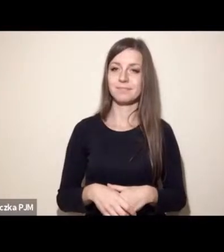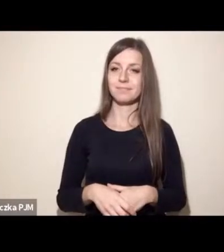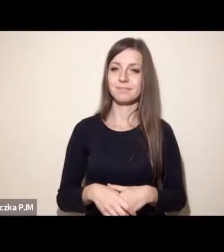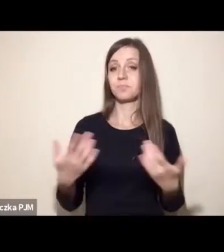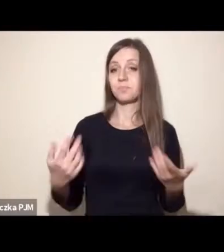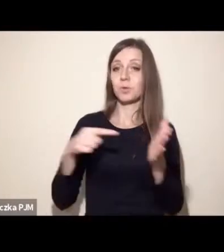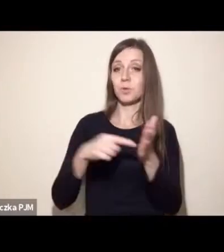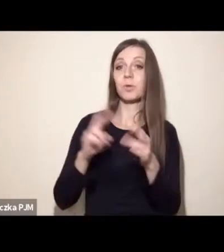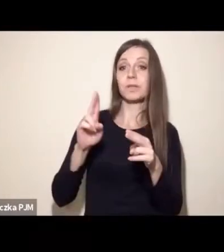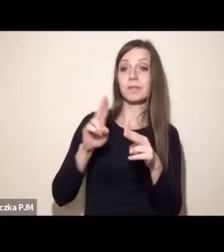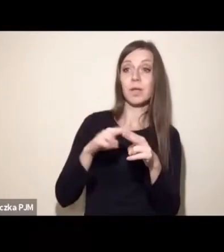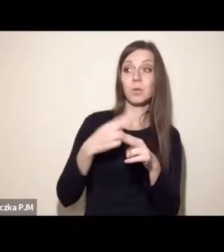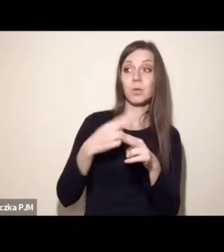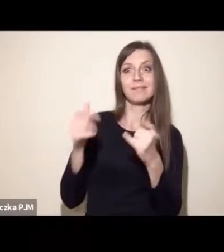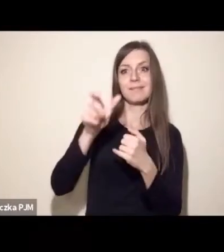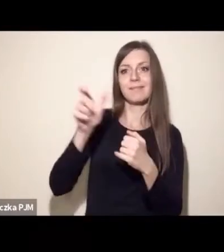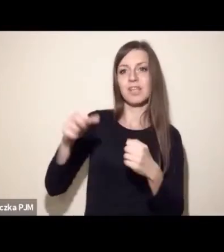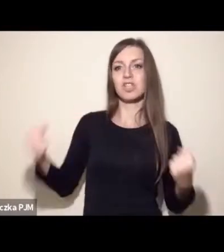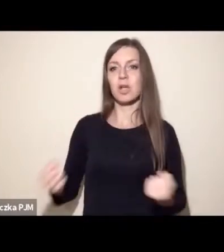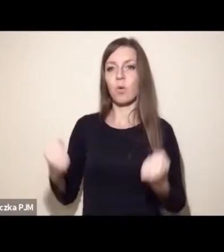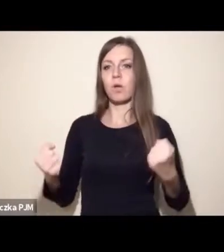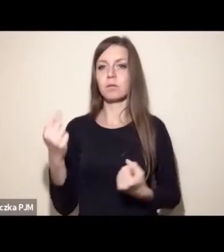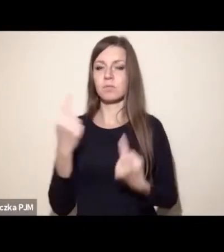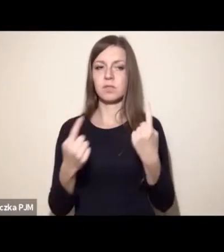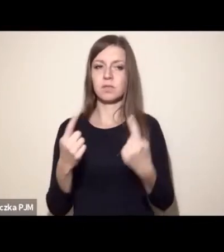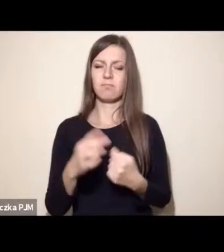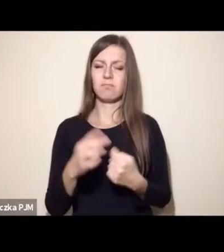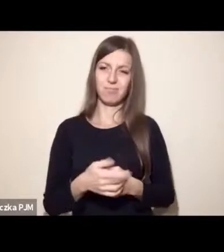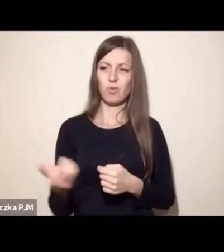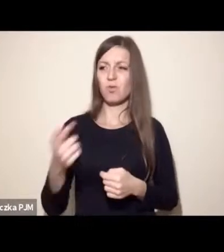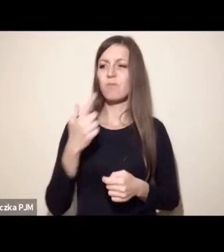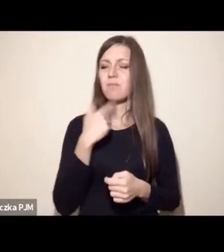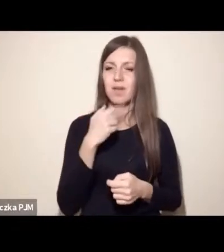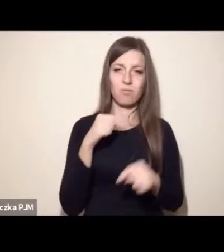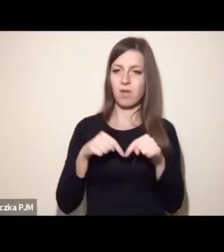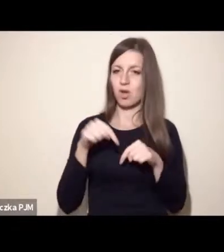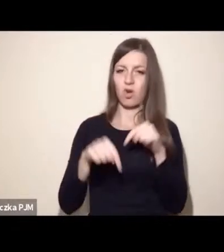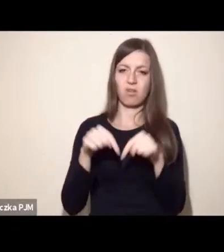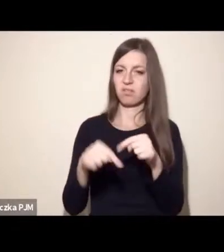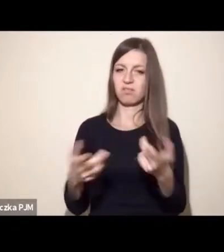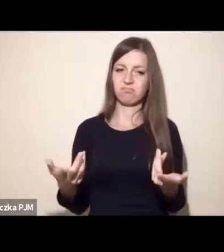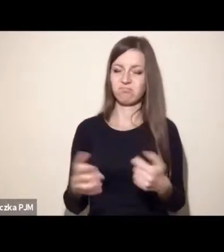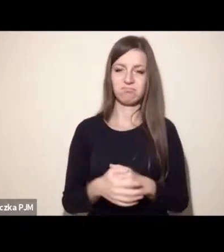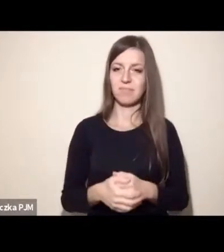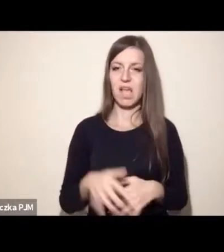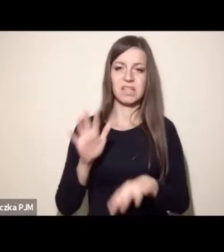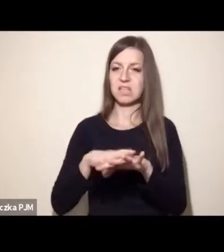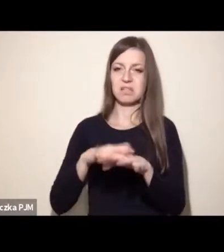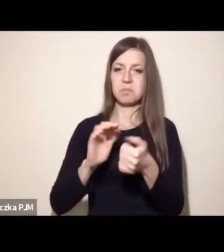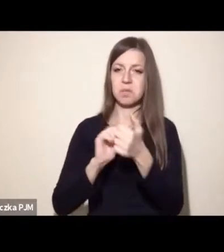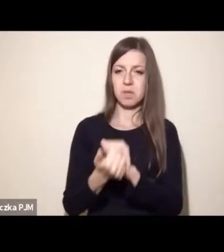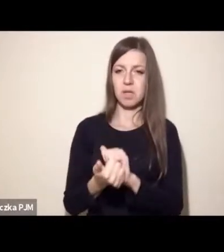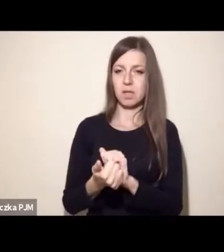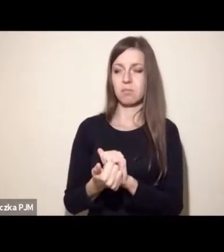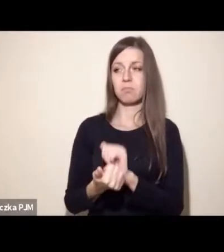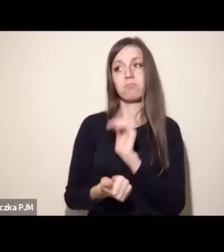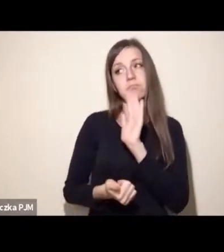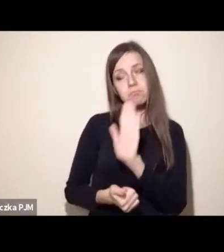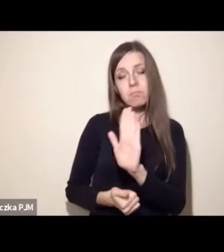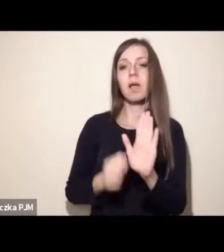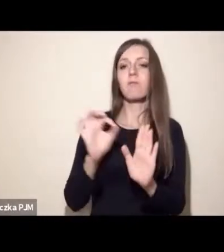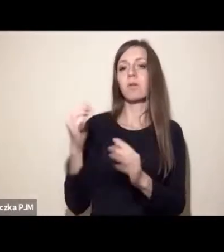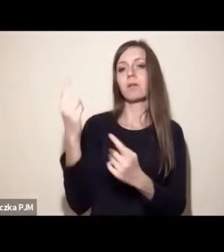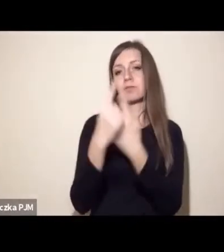przekonaniem niektórych działaczy, że walcząc tylko o małe kropi zostawiamy system nietknięty. Ale to jest znów kwestia